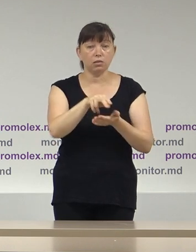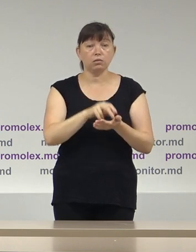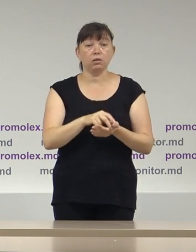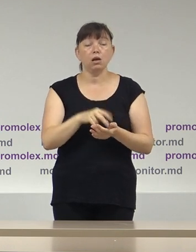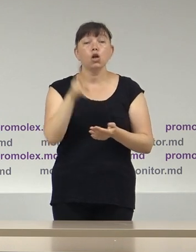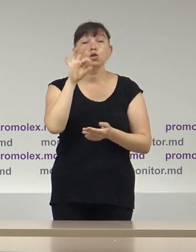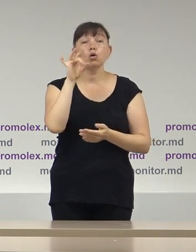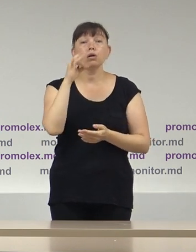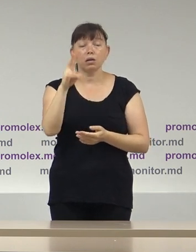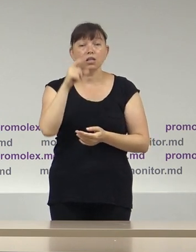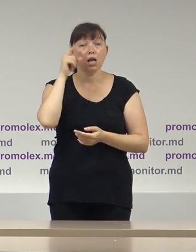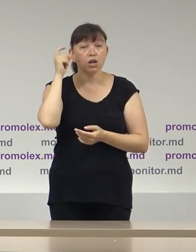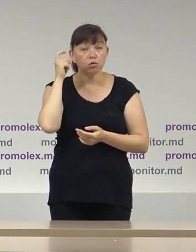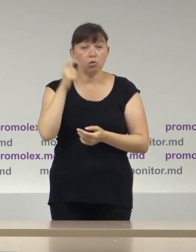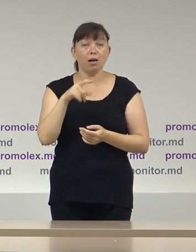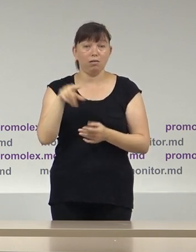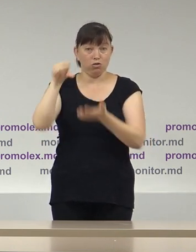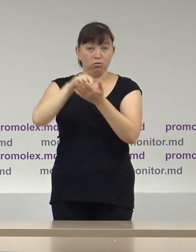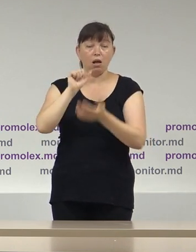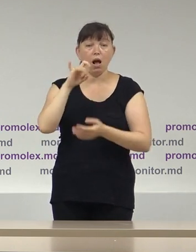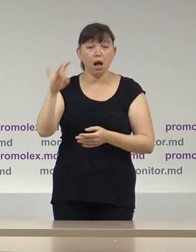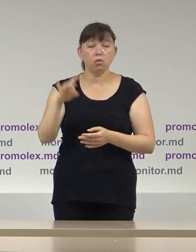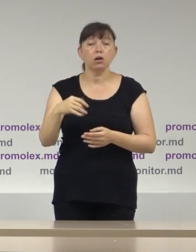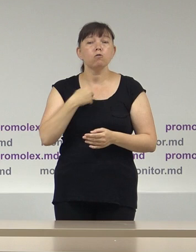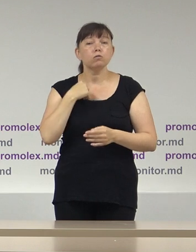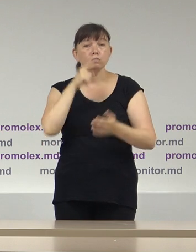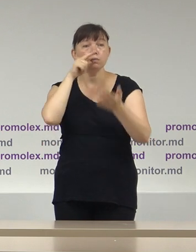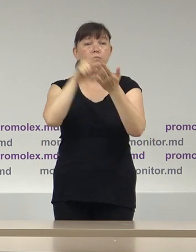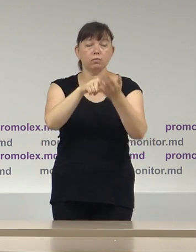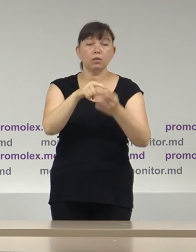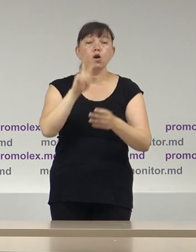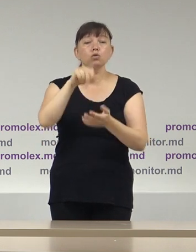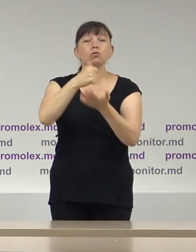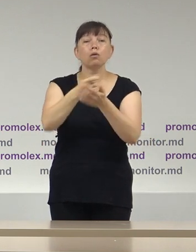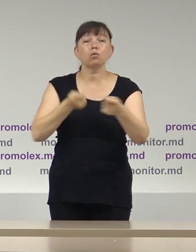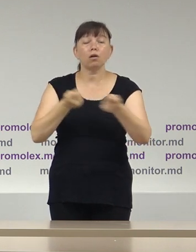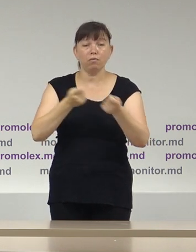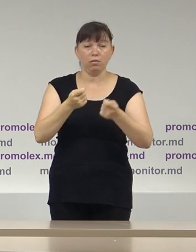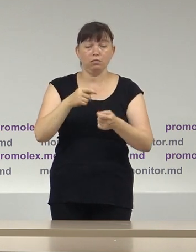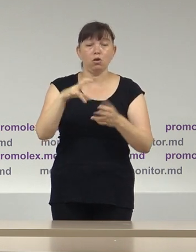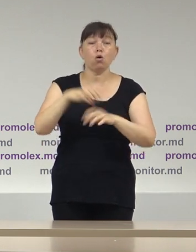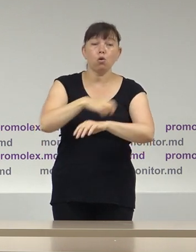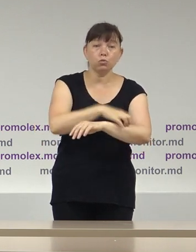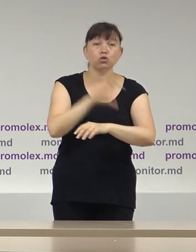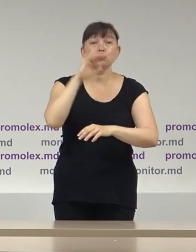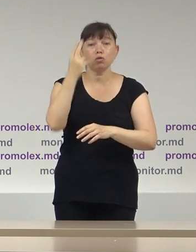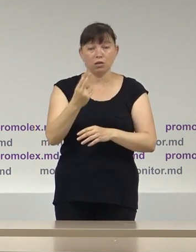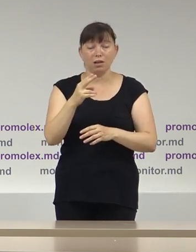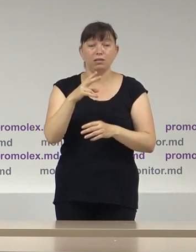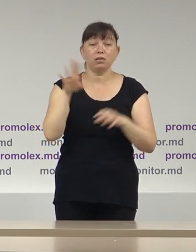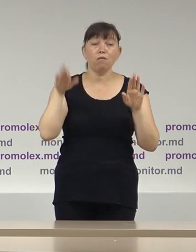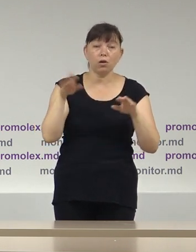Dorin Chirtoacă, candidată AUR s-a avântat în mulțime cu intenție de a ajunge la liderii blocului electoral al comuniștilor și socialiștilor,